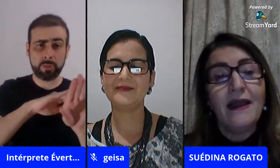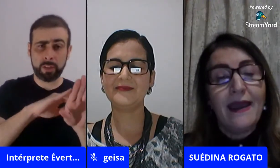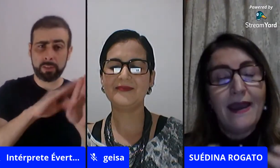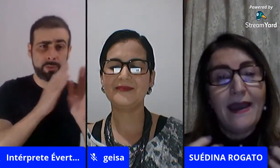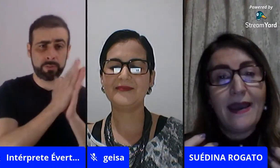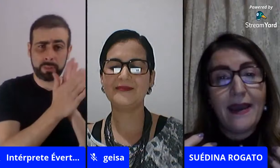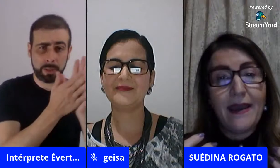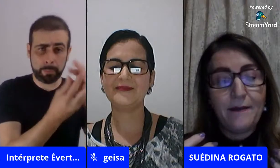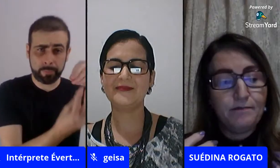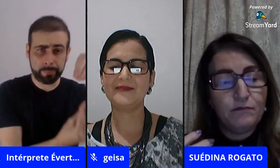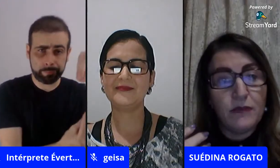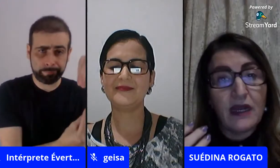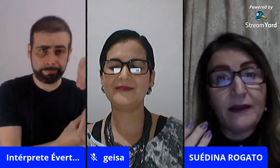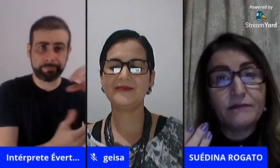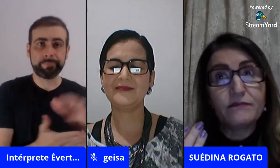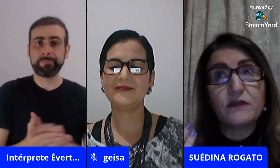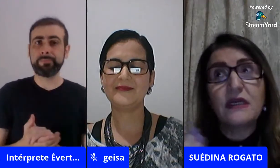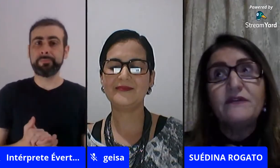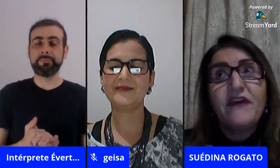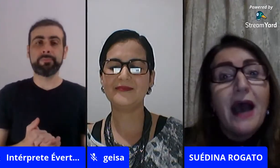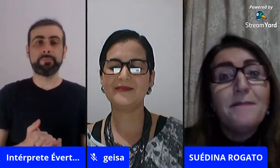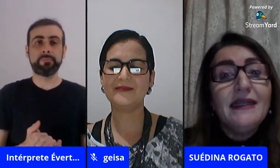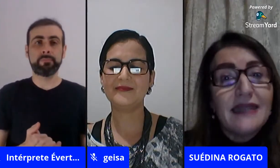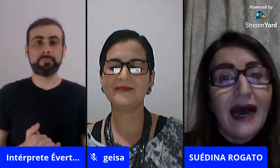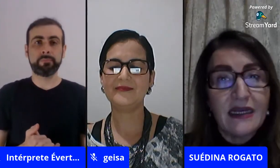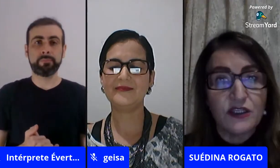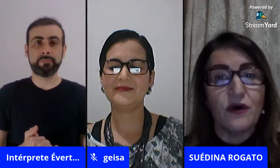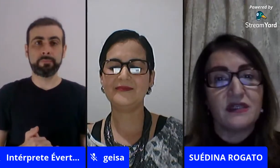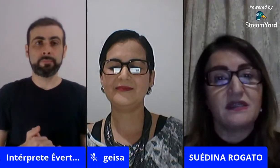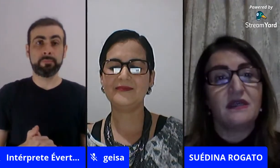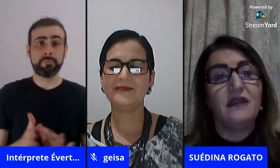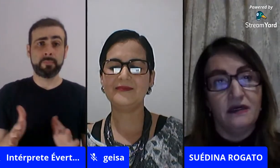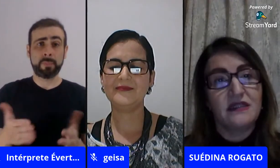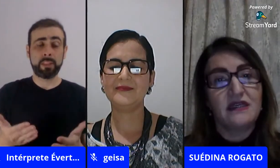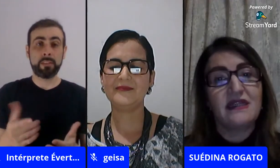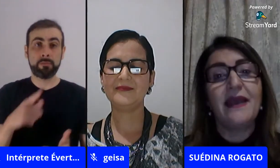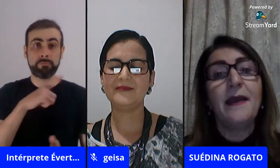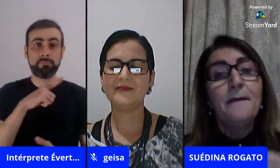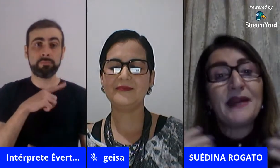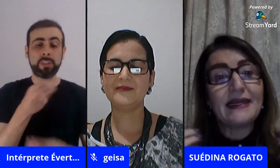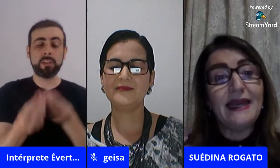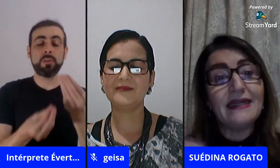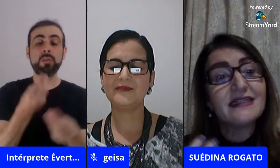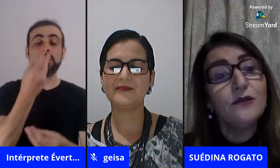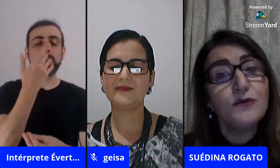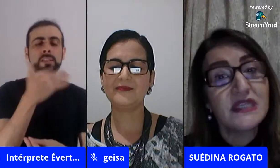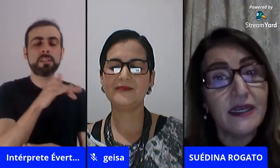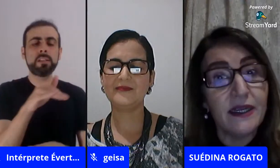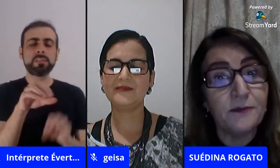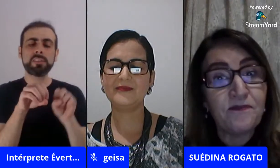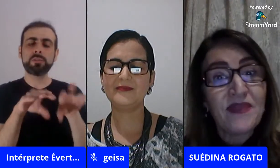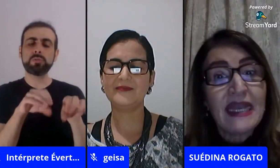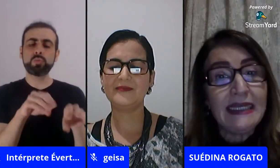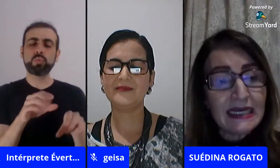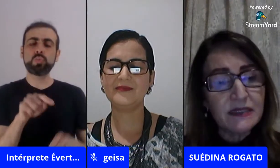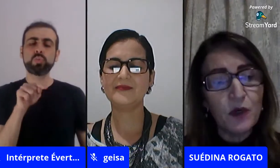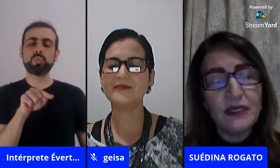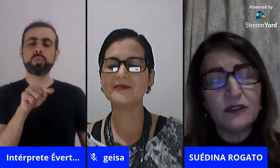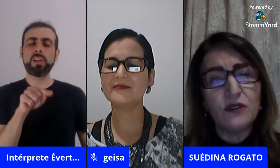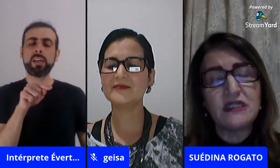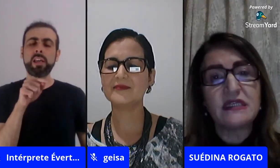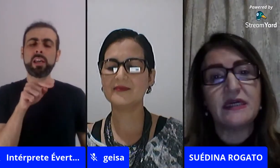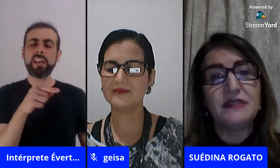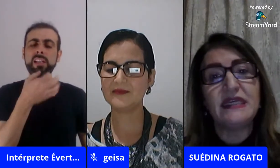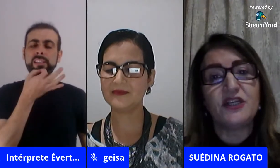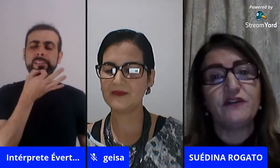possa ferramentar as nossas crianças, né, para que elas denunciem. E,